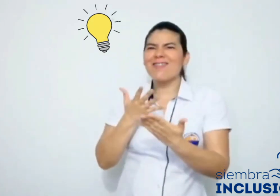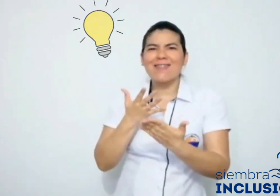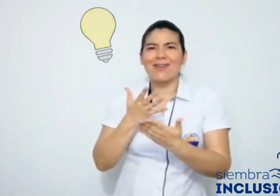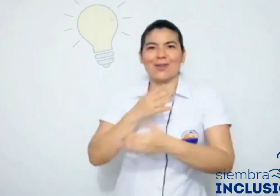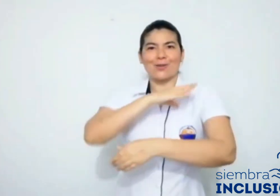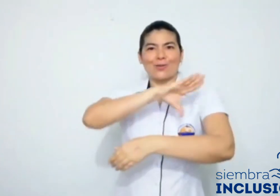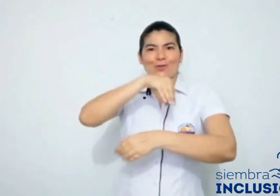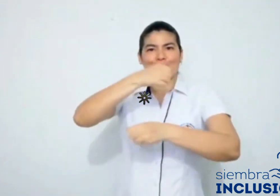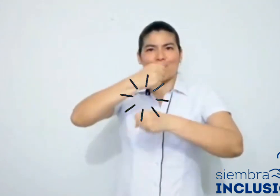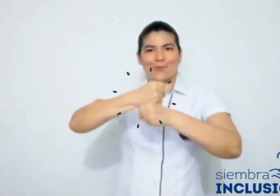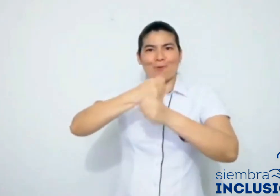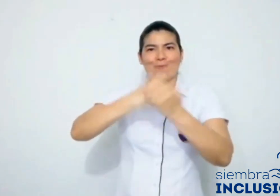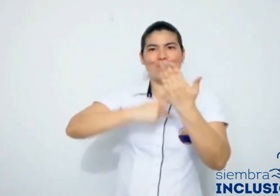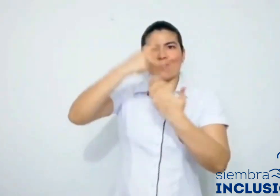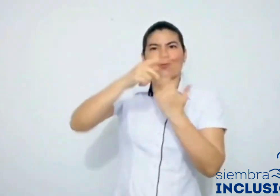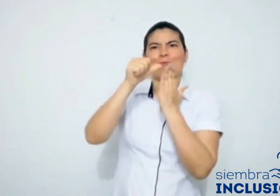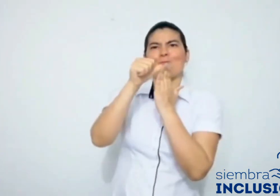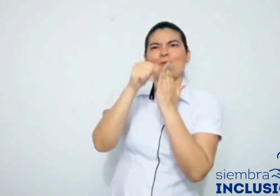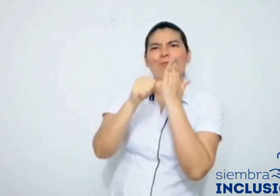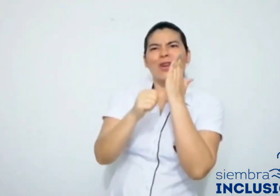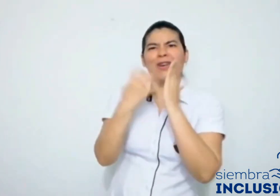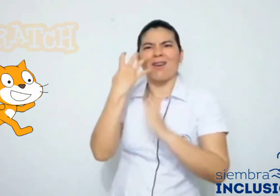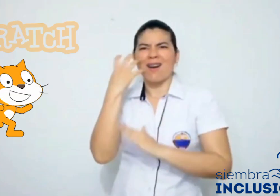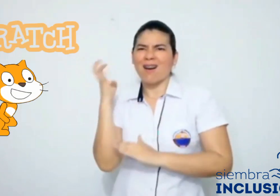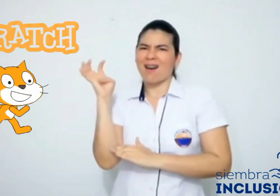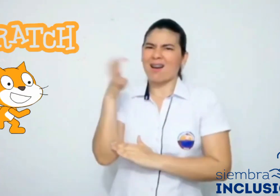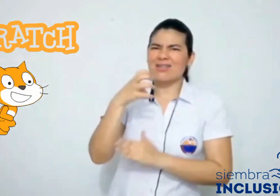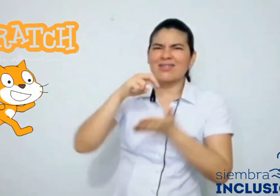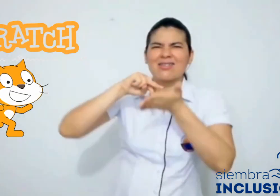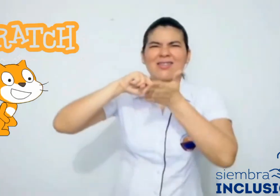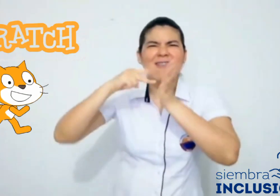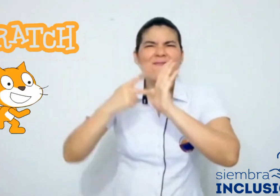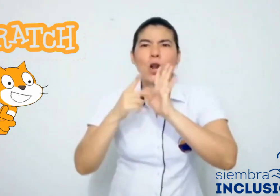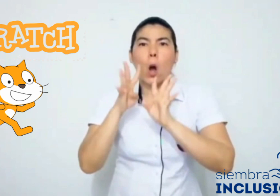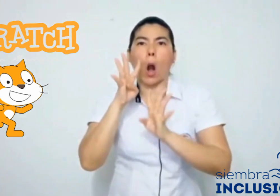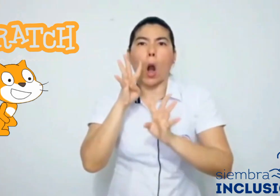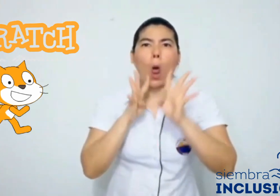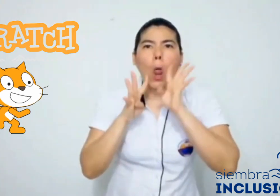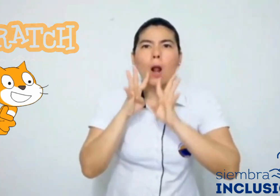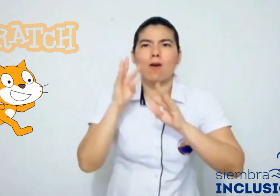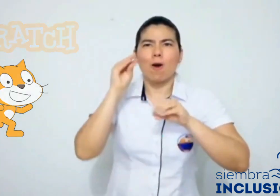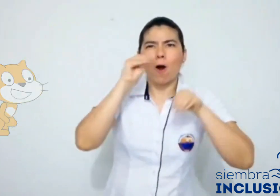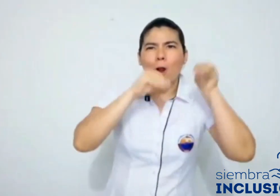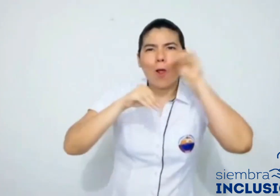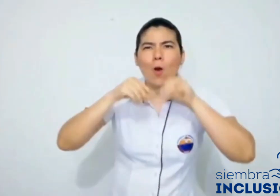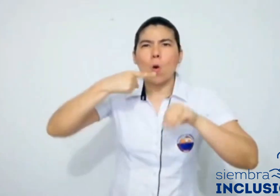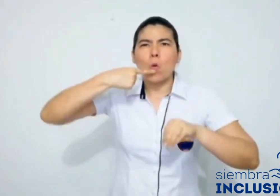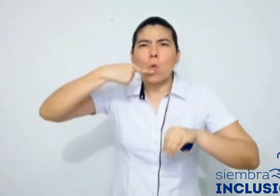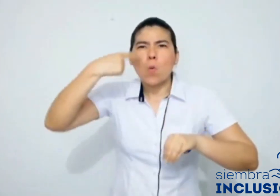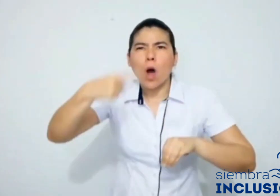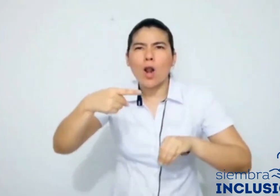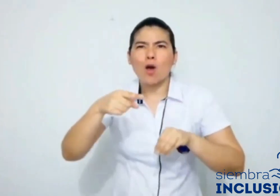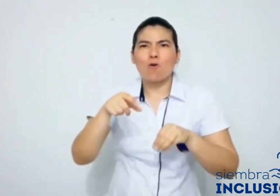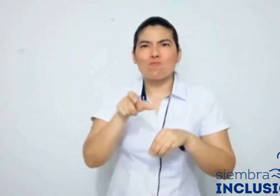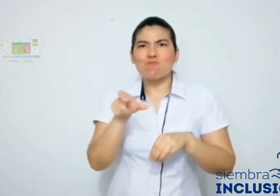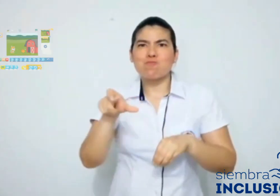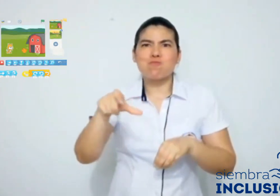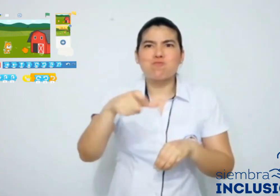animando a sus estudiantes de la Cátedra de Fundamentos de Programación a crear recursos para la